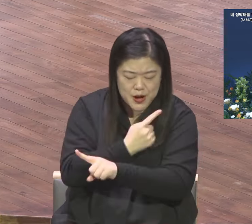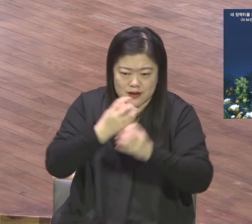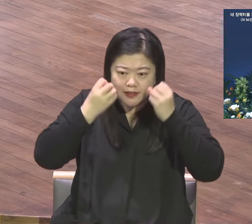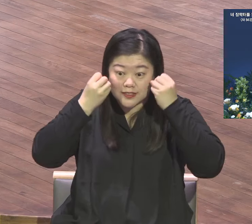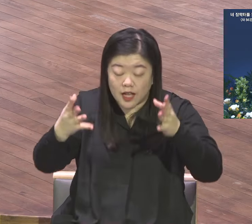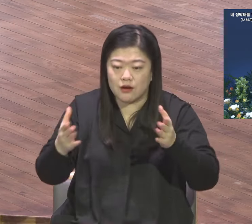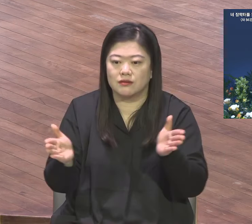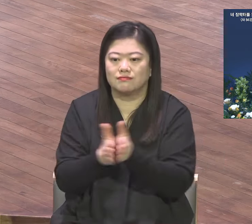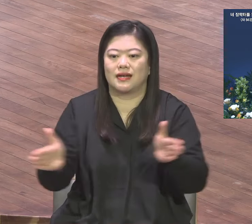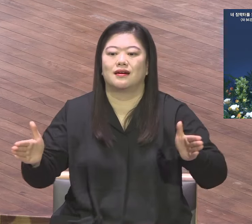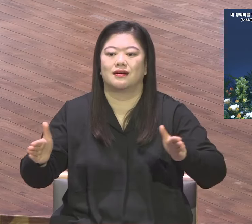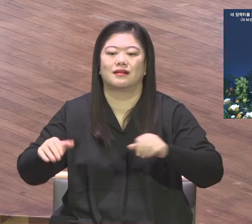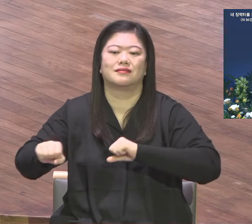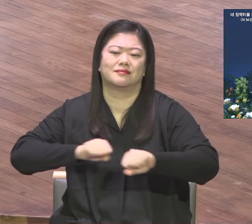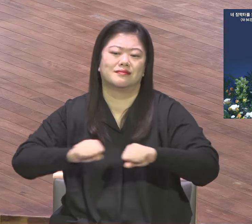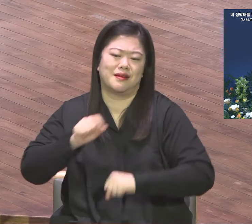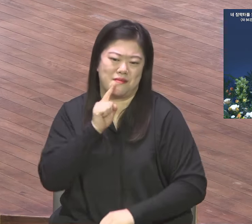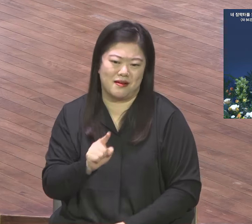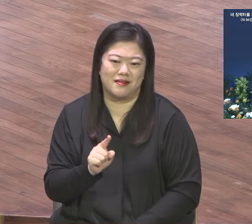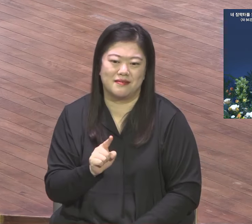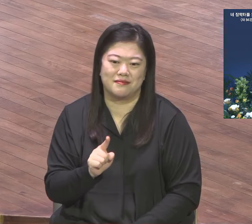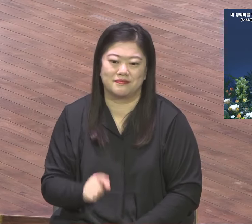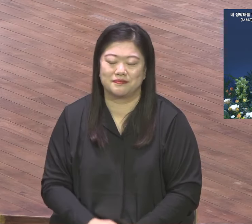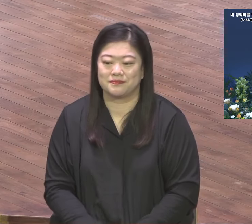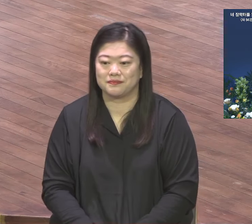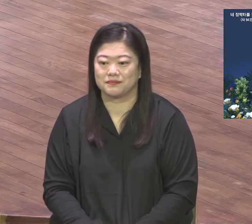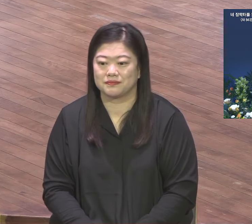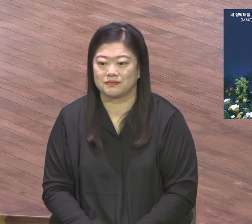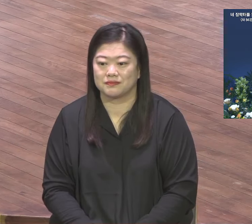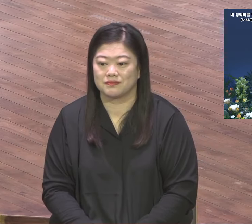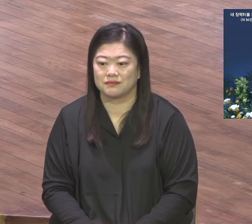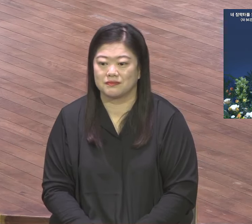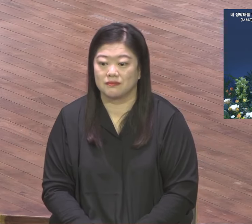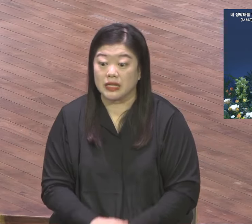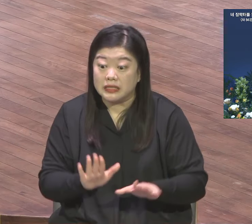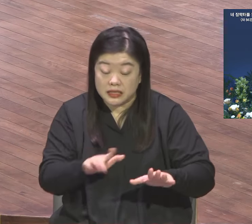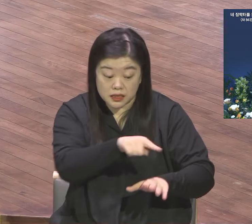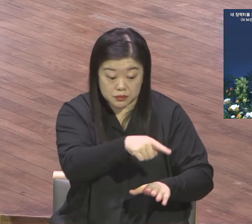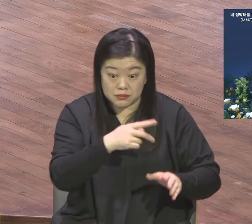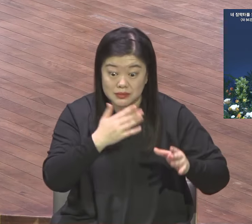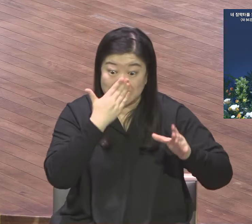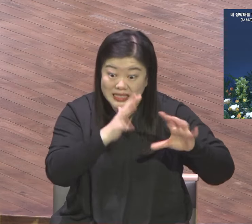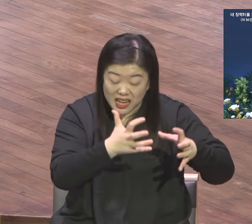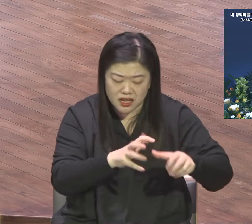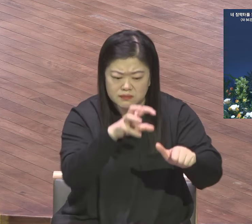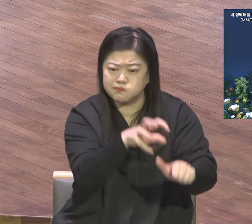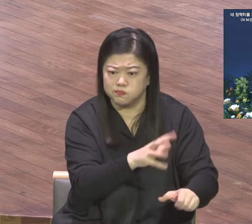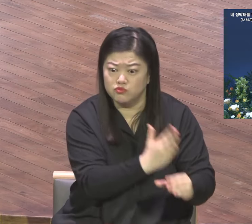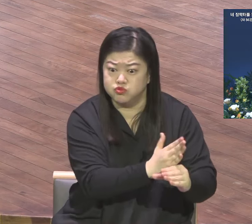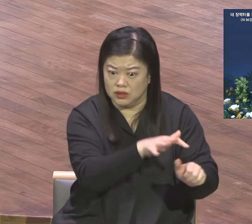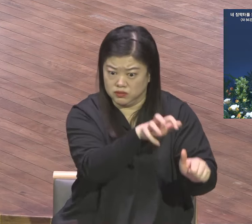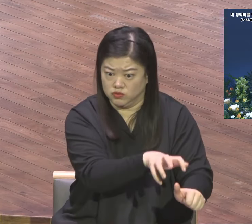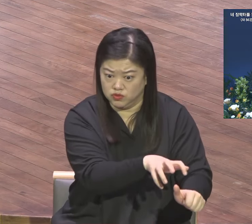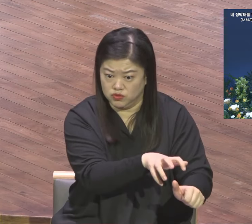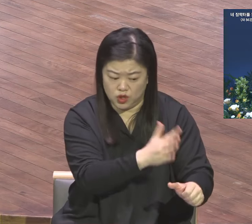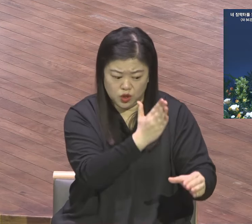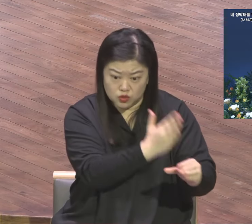플랫폼을 내가 만들어라. 지금 포로로 있는데 이 포로로 있는데 이 메시지가 떨어진 거예요.